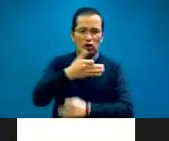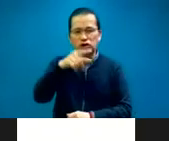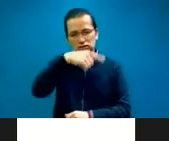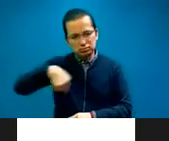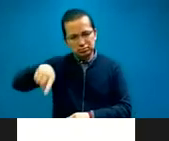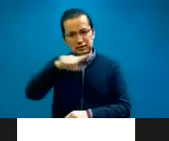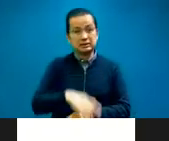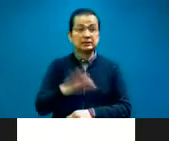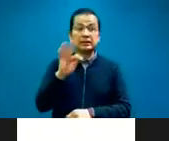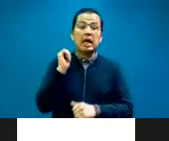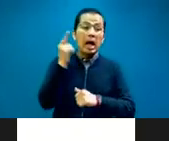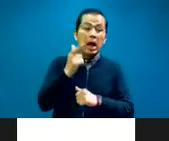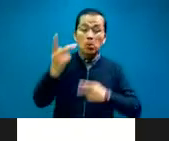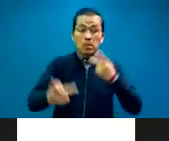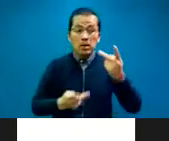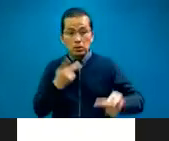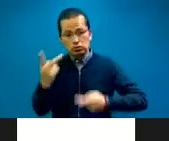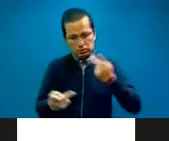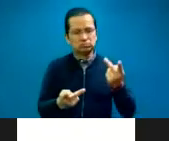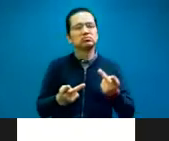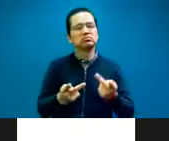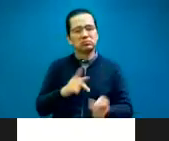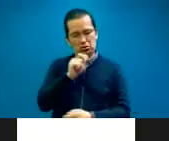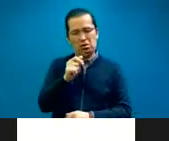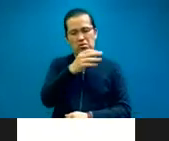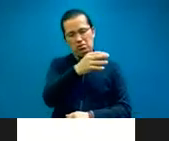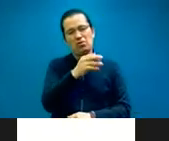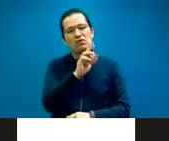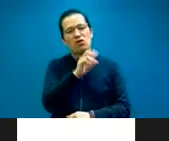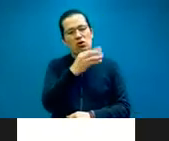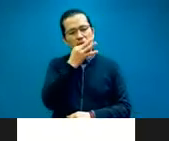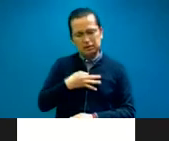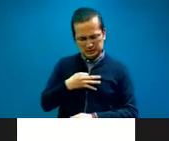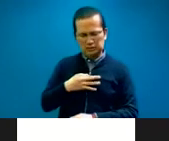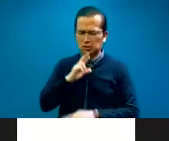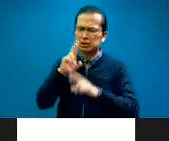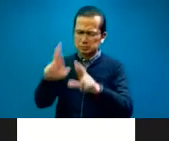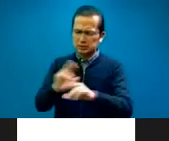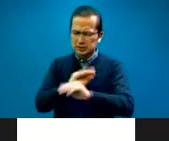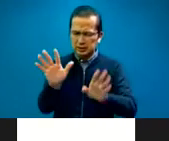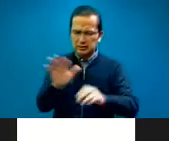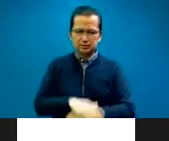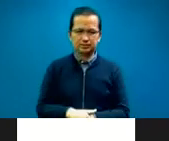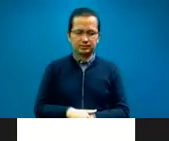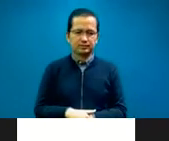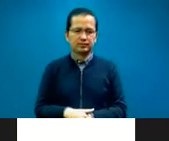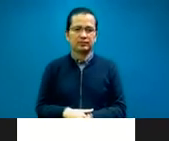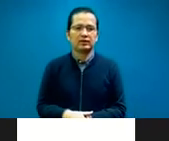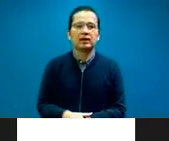tiene preguntas por ahí, que queden pendientes, Flor, me las harás llegar y con gusto las resolvemos. Así le hacemos. Un abrazo.